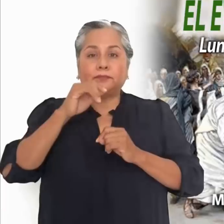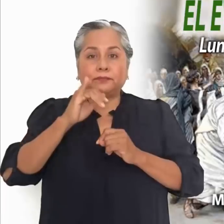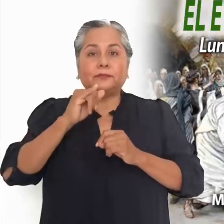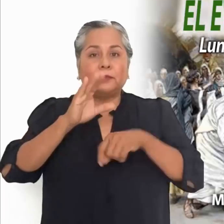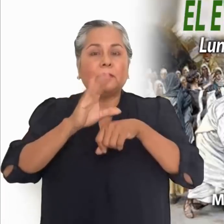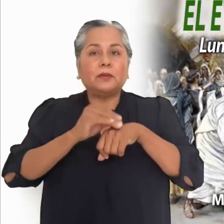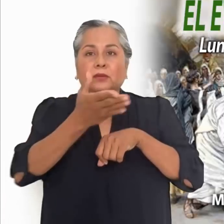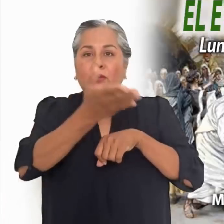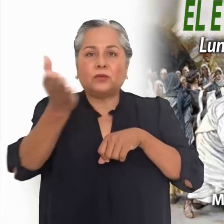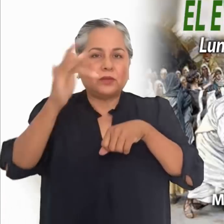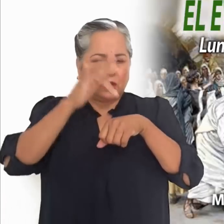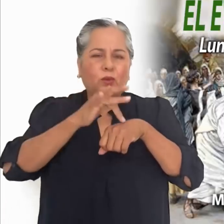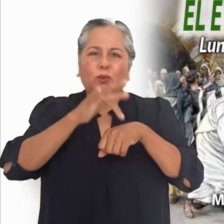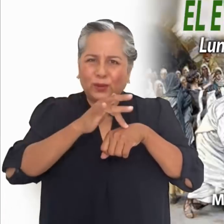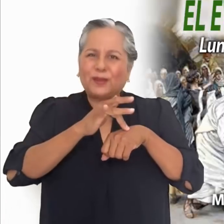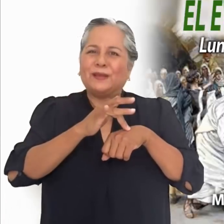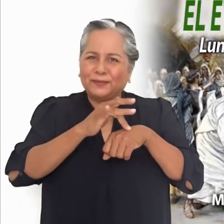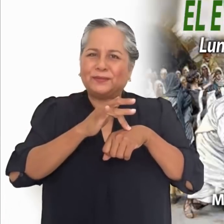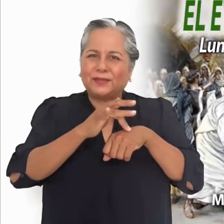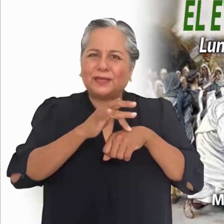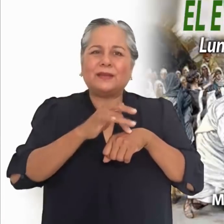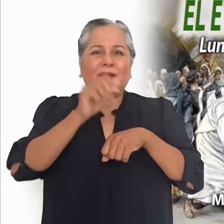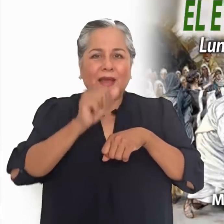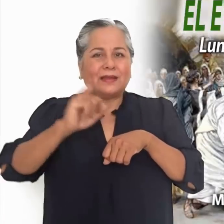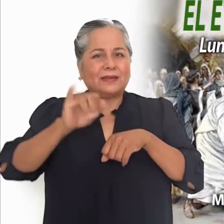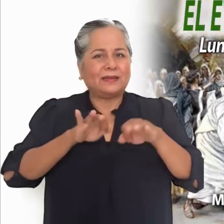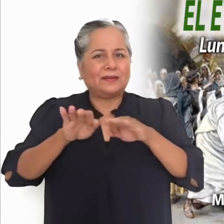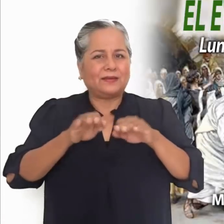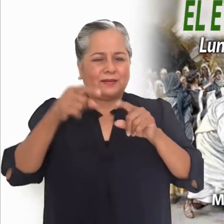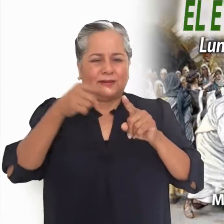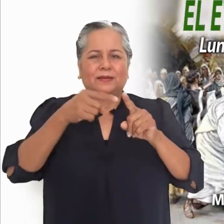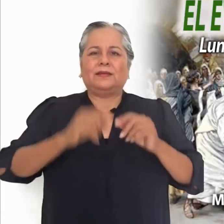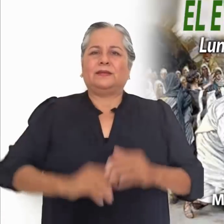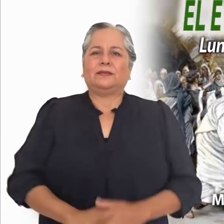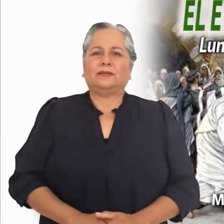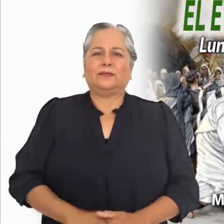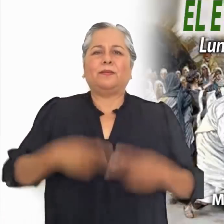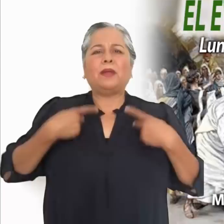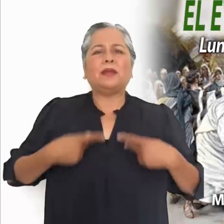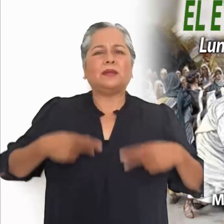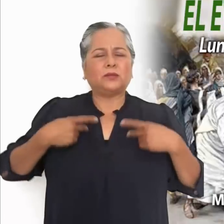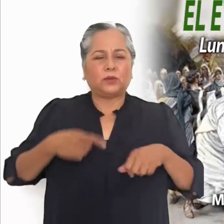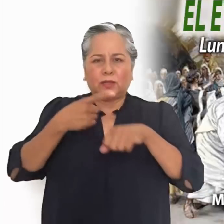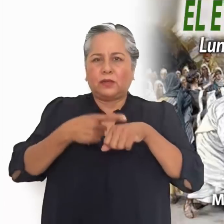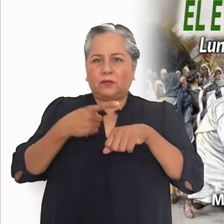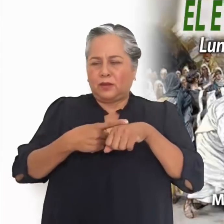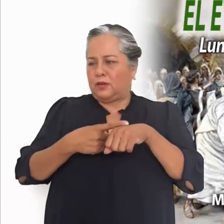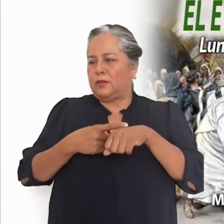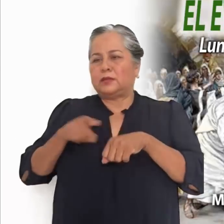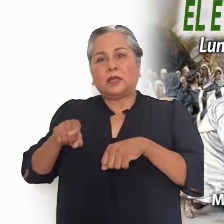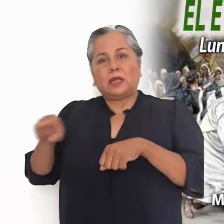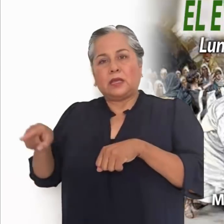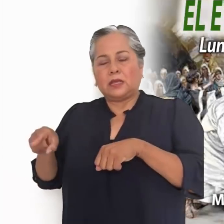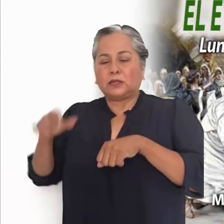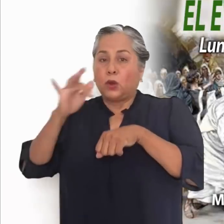es la forma en que Jesús realiza su misión. Lo tocan los enfermos que además de enfermedad, cargan la